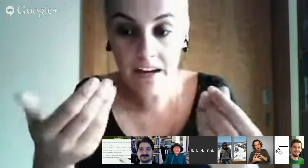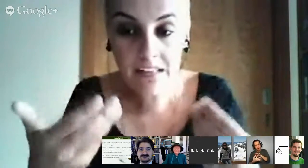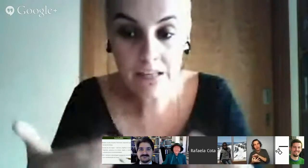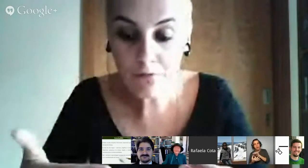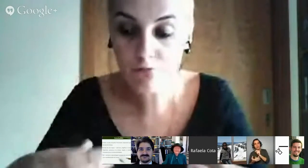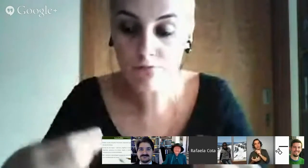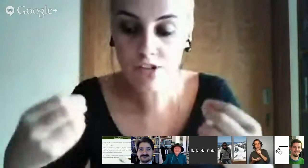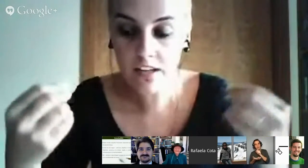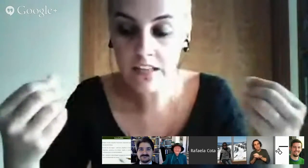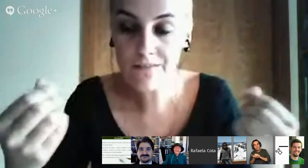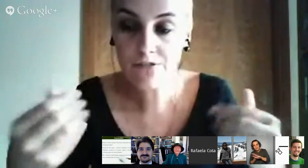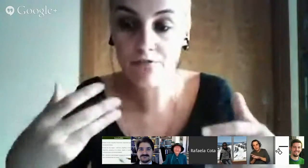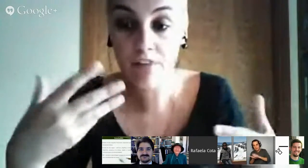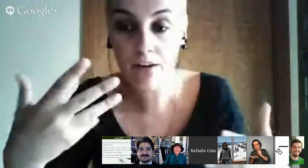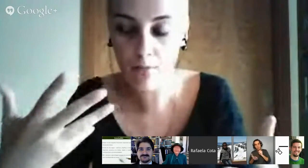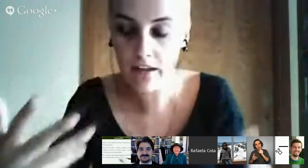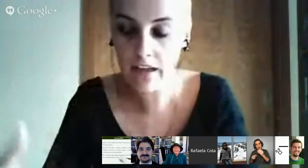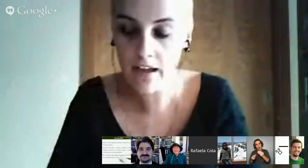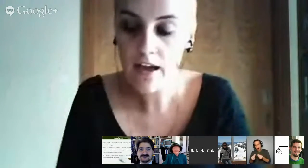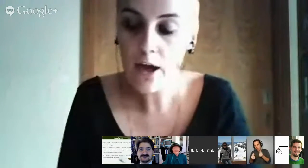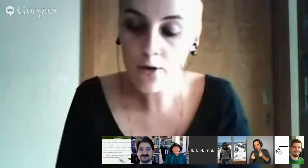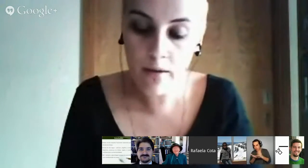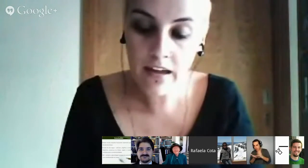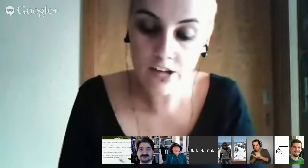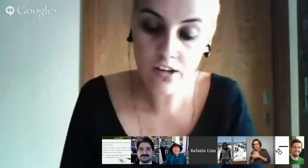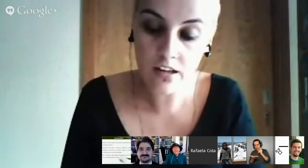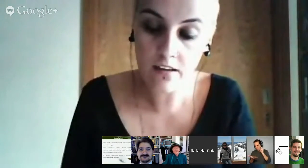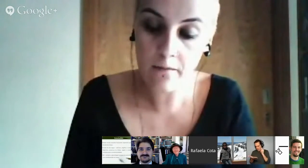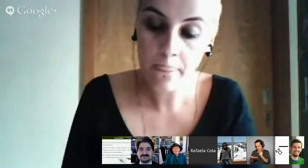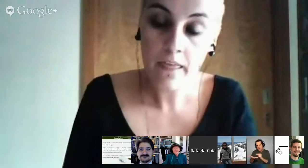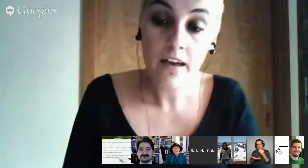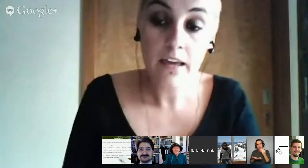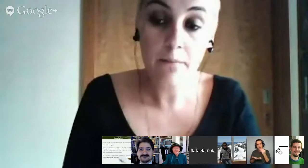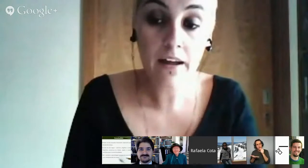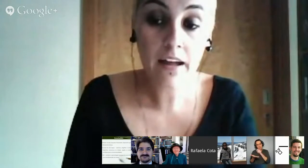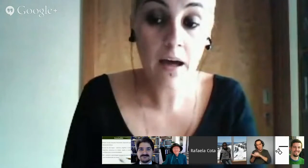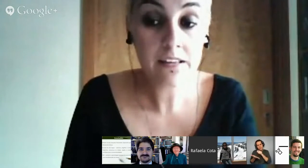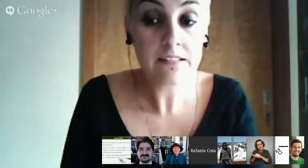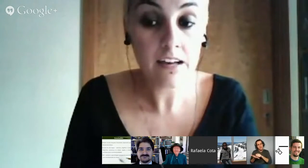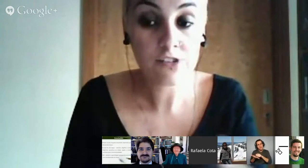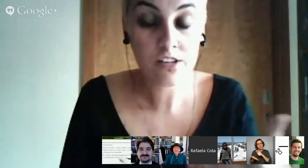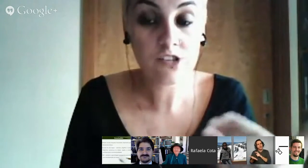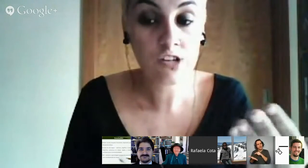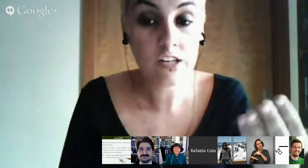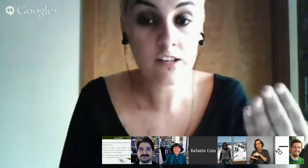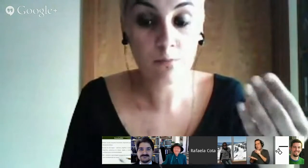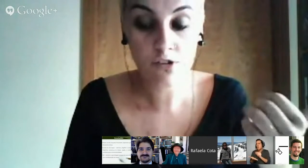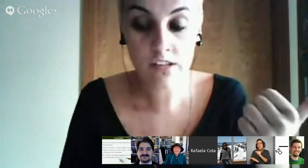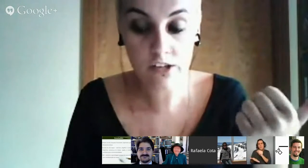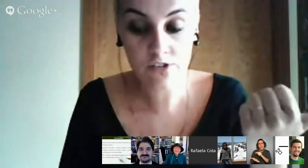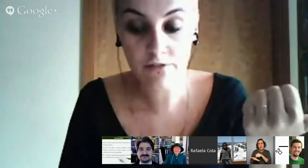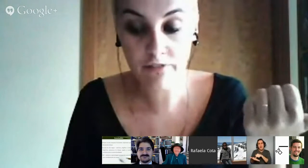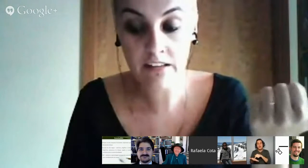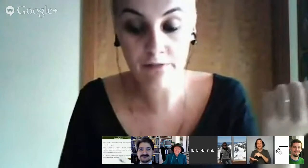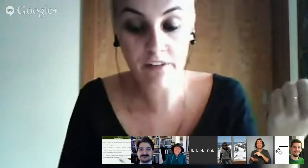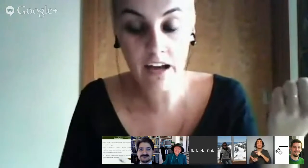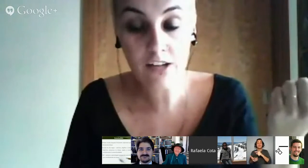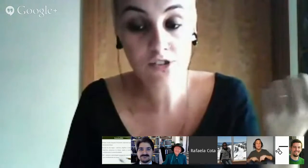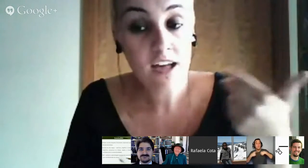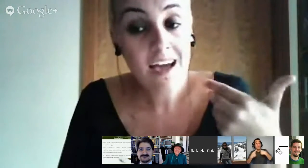pegar em livros mexer em livros ver como é que é a escrita e para que a aprendizagem da escrita depois seja de facto eficaz